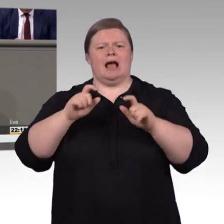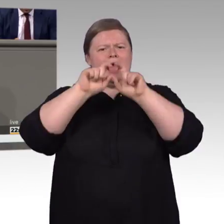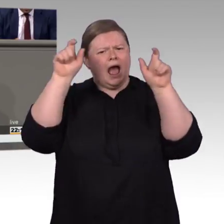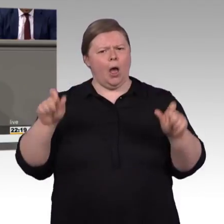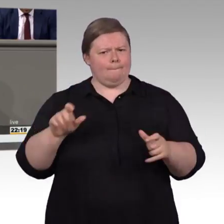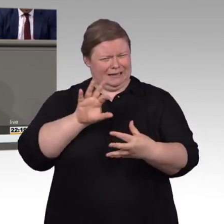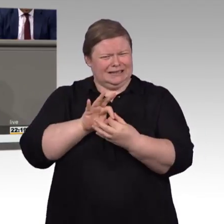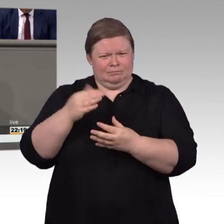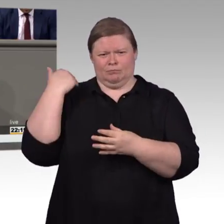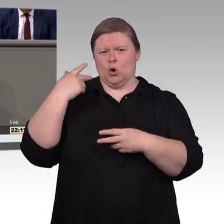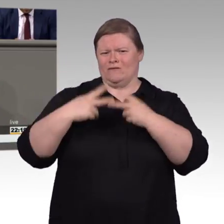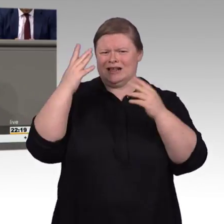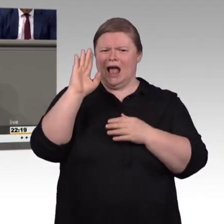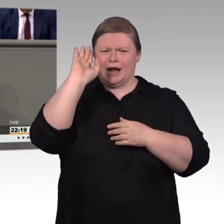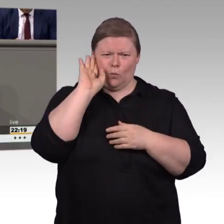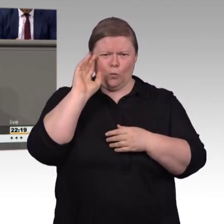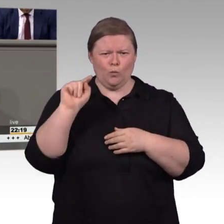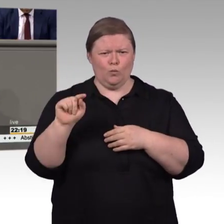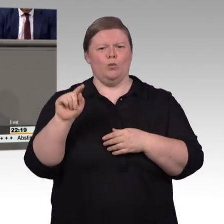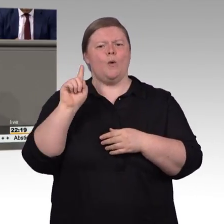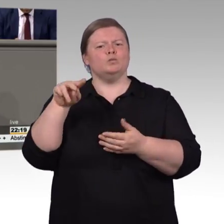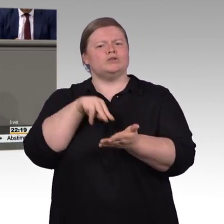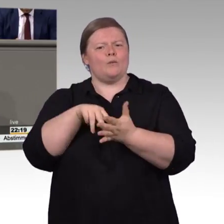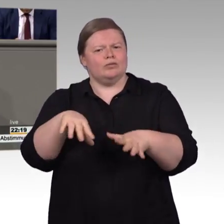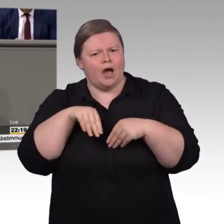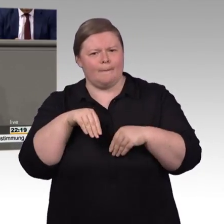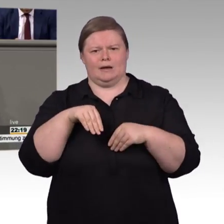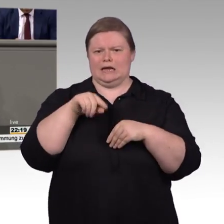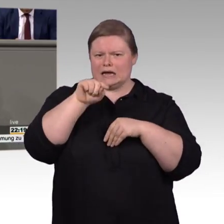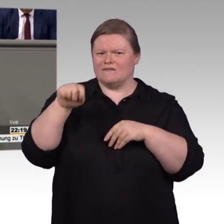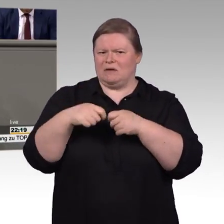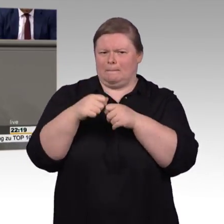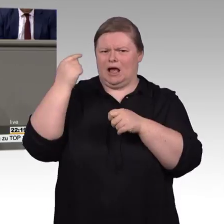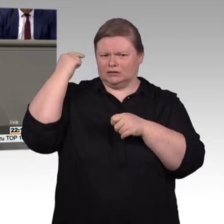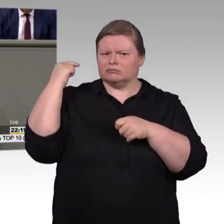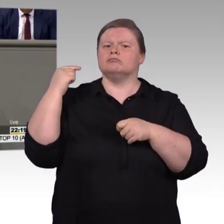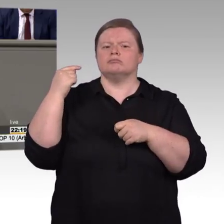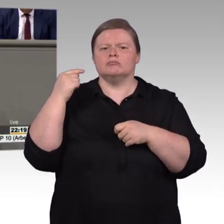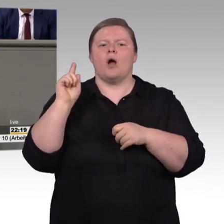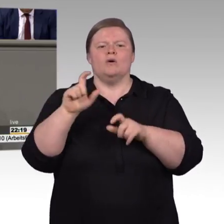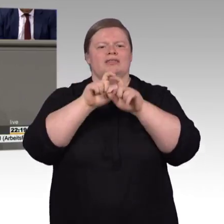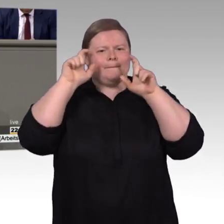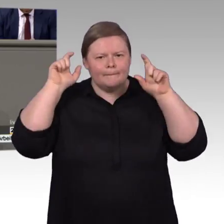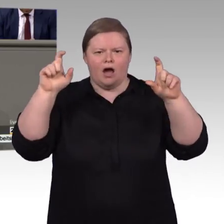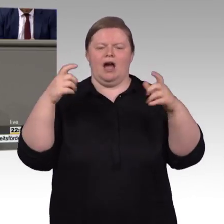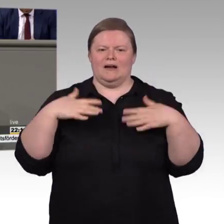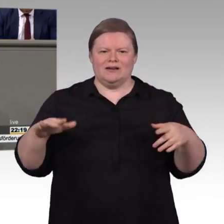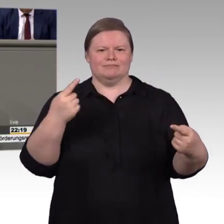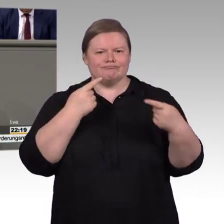Rahmen der öffentlichen Anhörung und der Verbände Stellungnahmen kam natürlich insbesondere das Thema der grafischen Programmoberflächen zum Tragen. Es ist ja